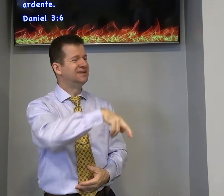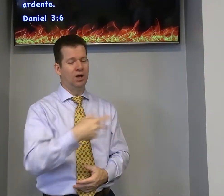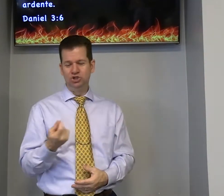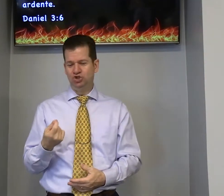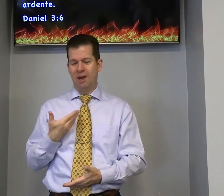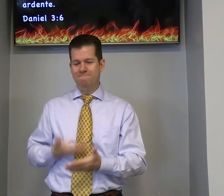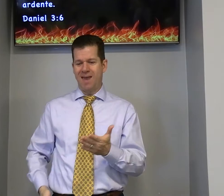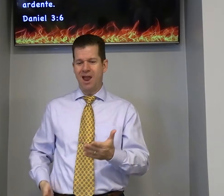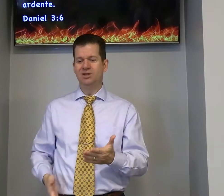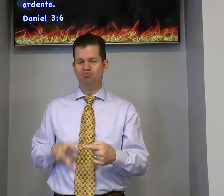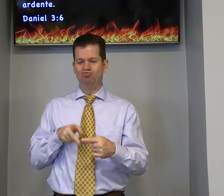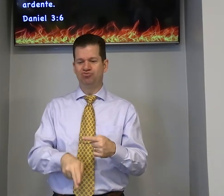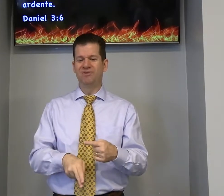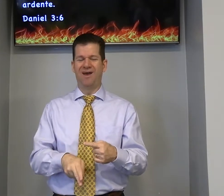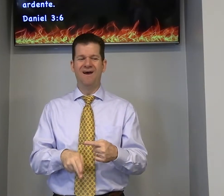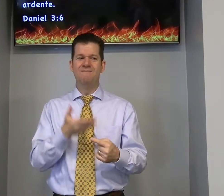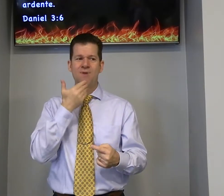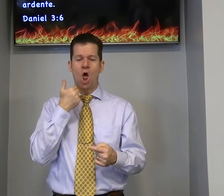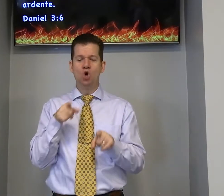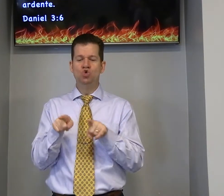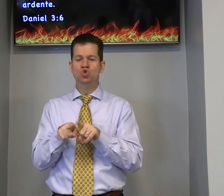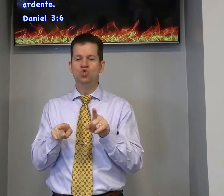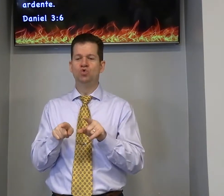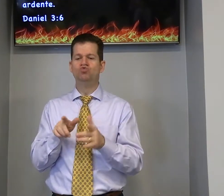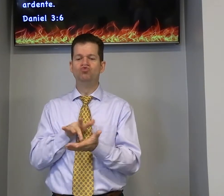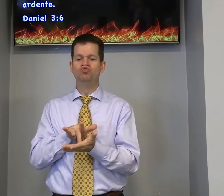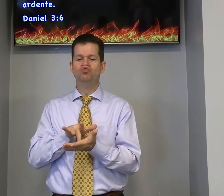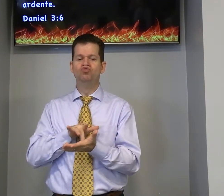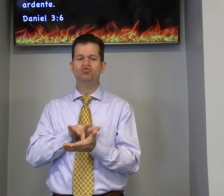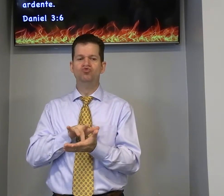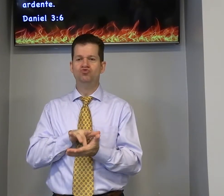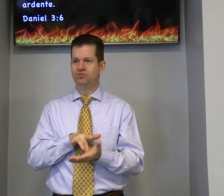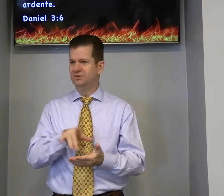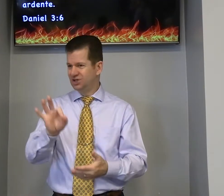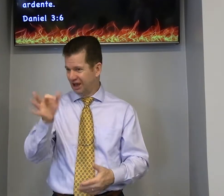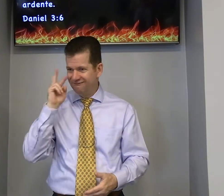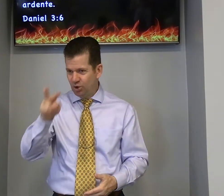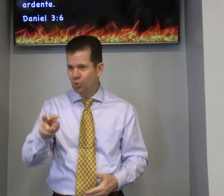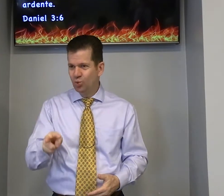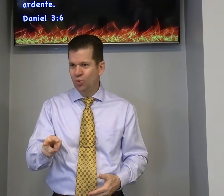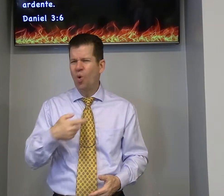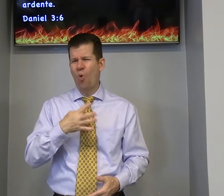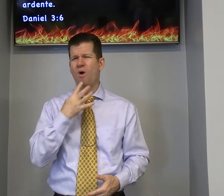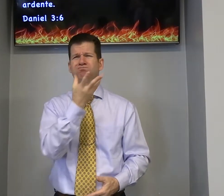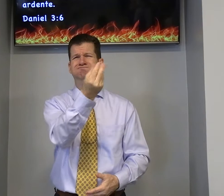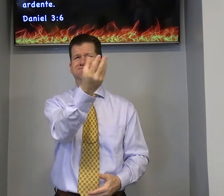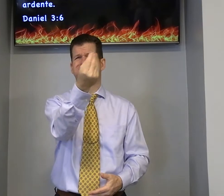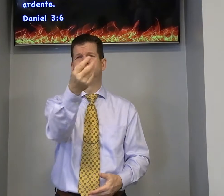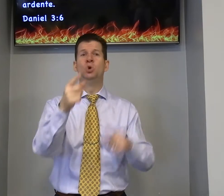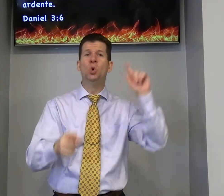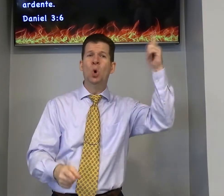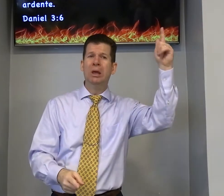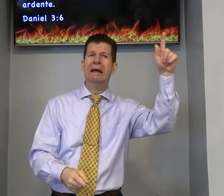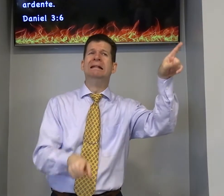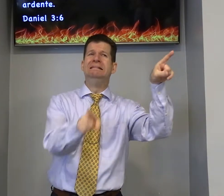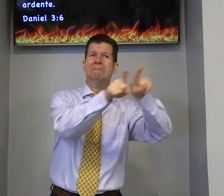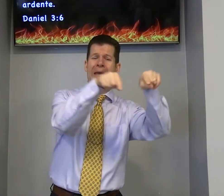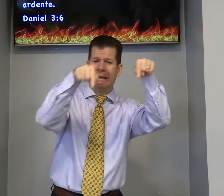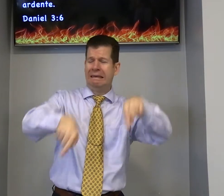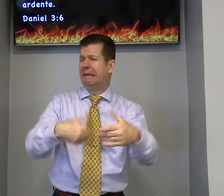não posso casar o dinheiro é importante então posso fingir que sou casado e morar junto tem muito escuto muito